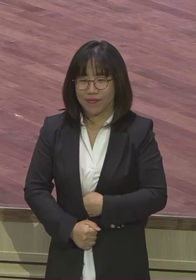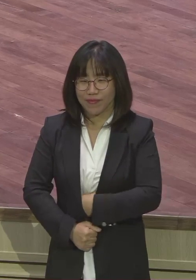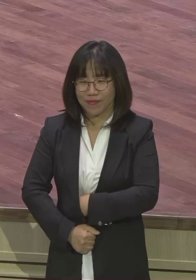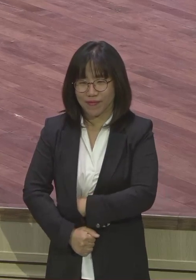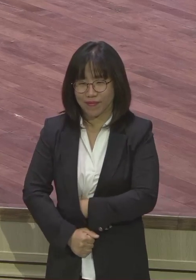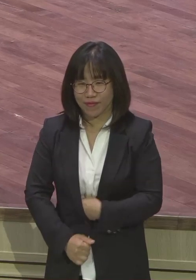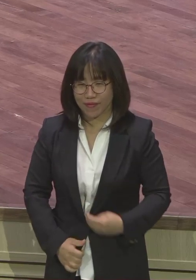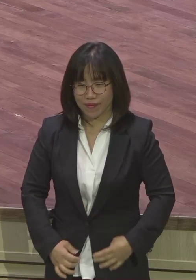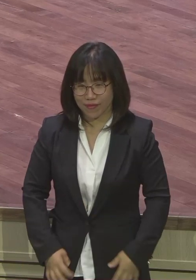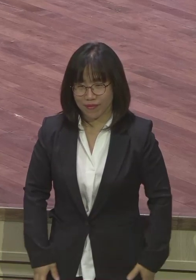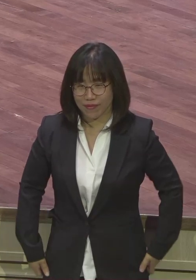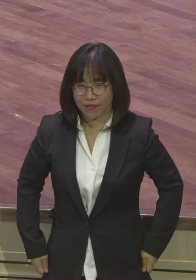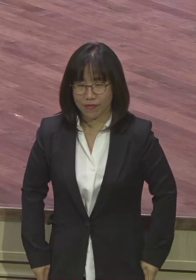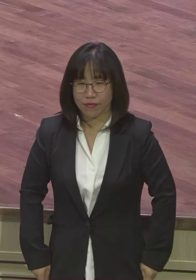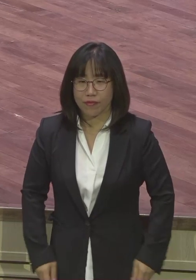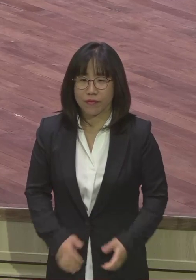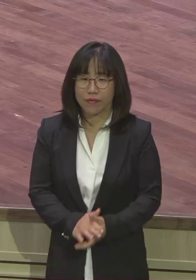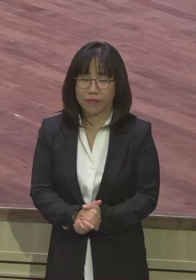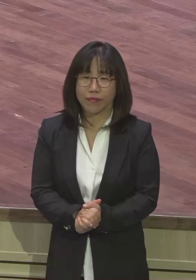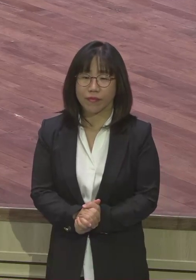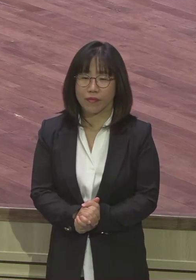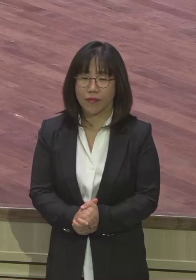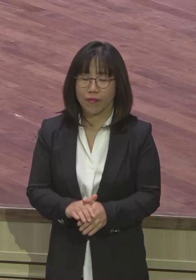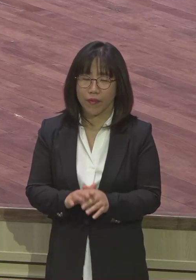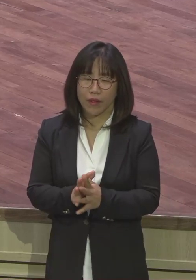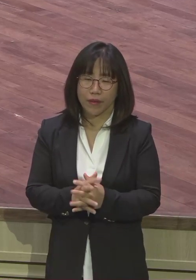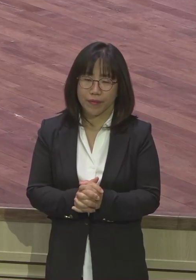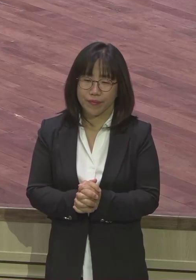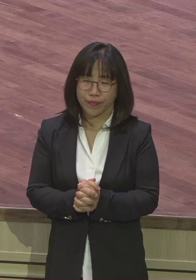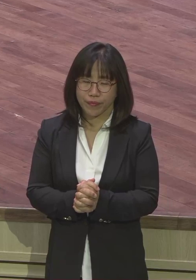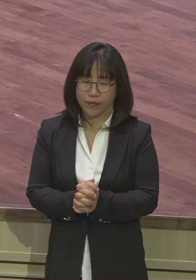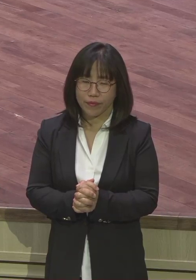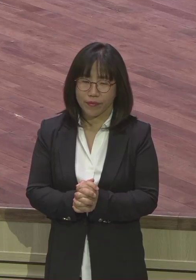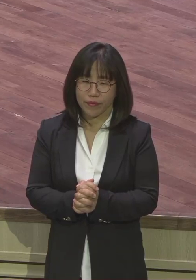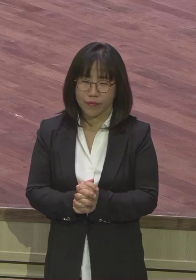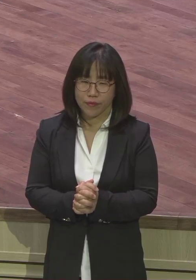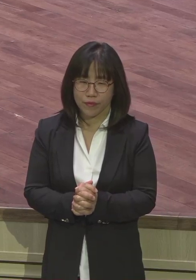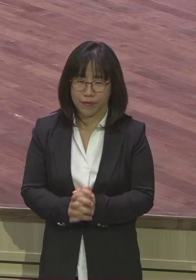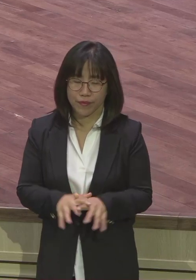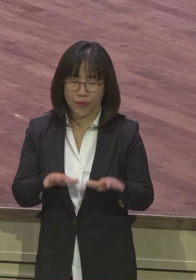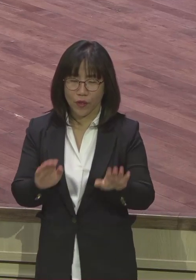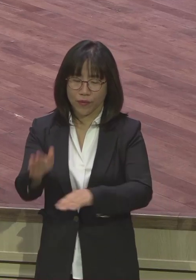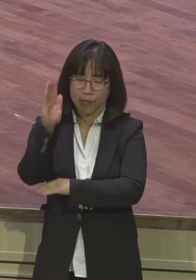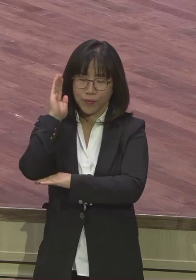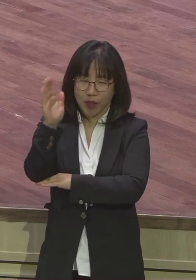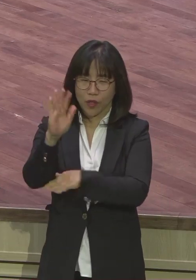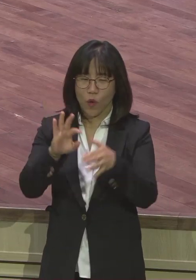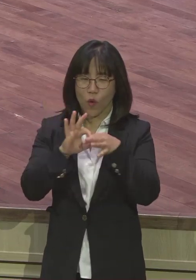얘들이 말씀 가지고 관계 회복이라는 재물로 말씀을 드립니다. 요즘 일본이 우리나라